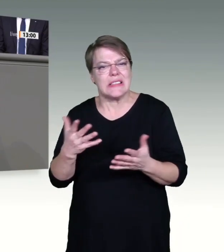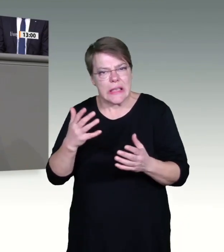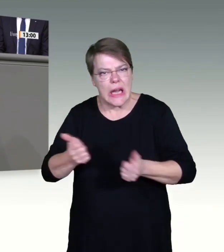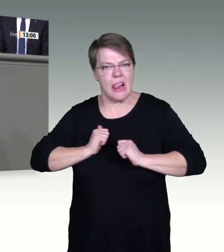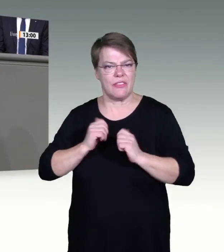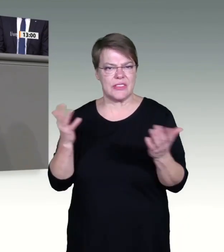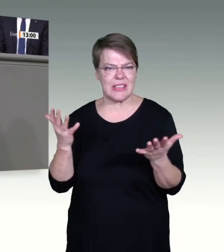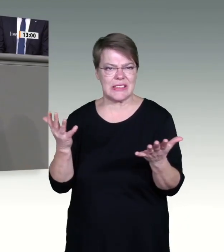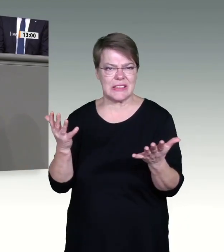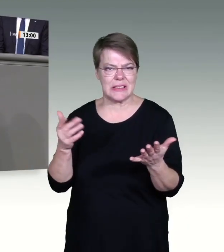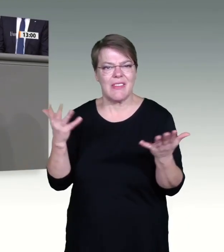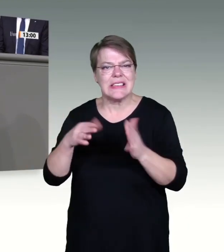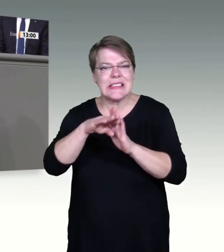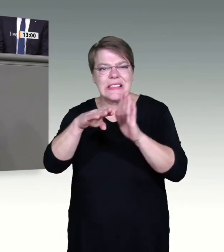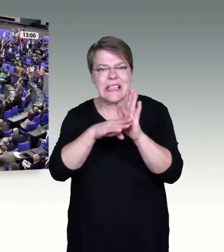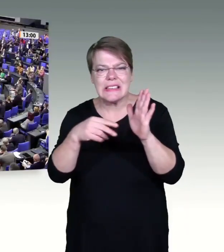Diskredit.